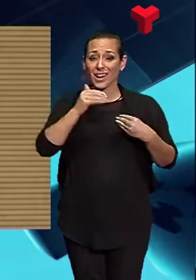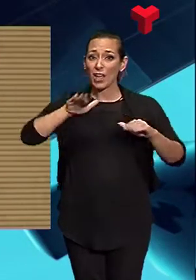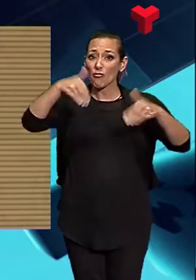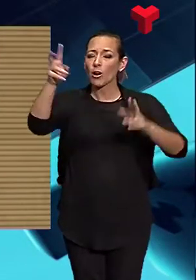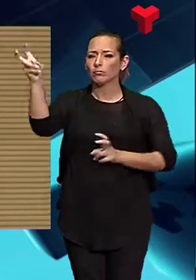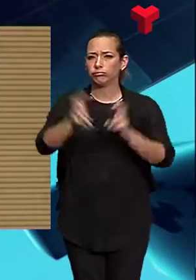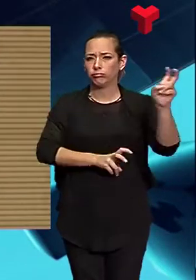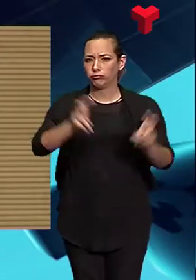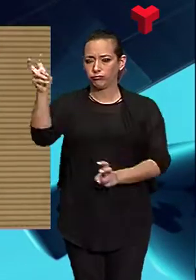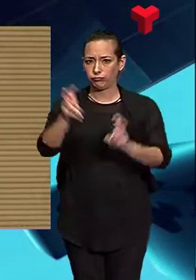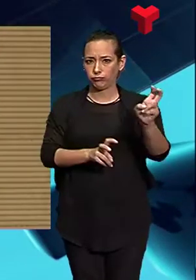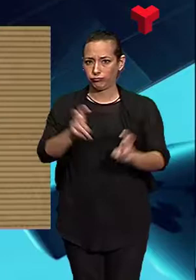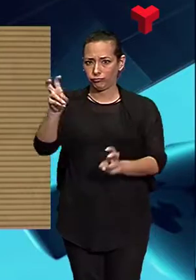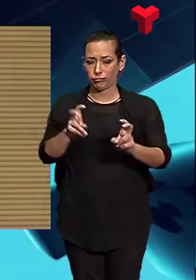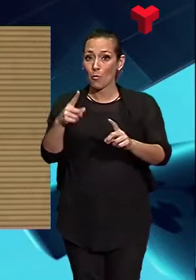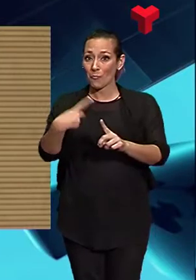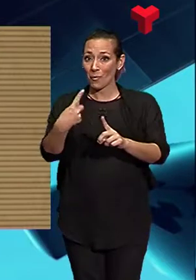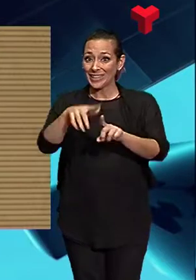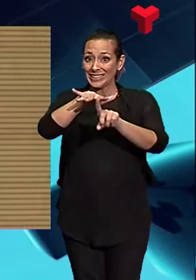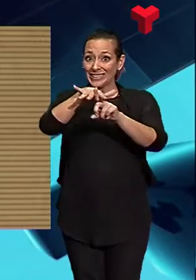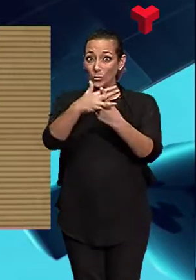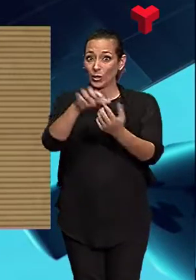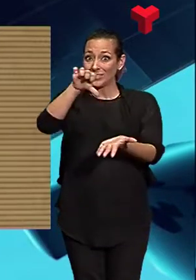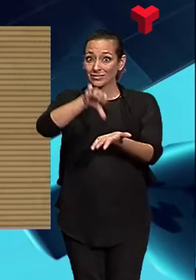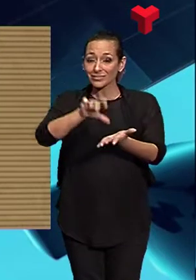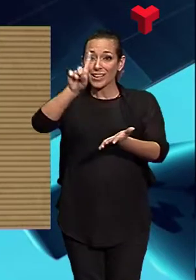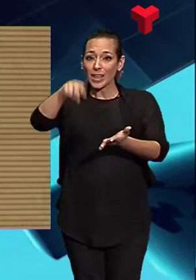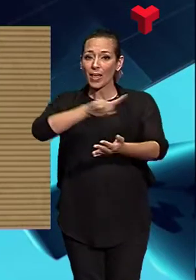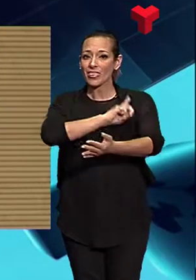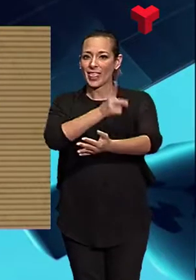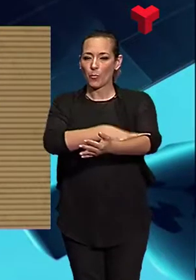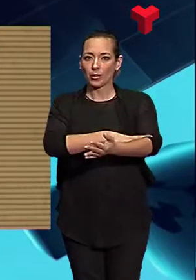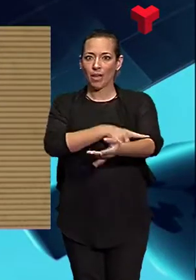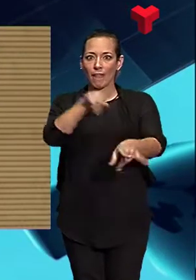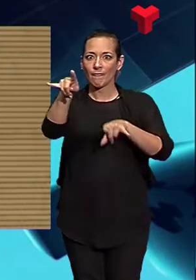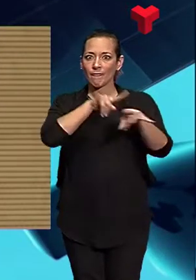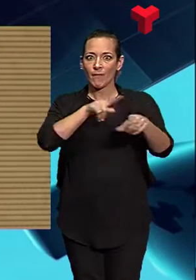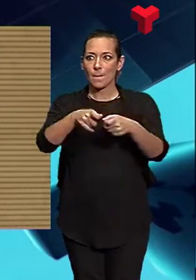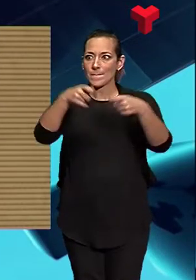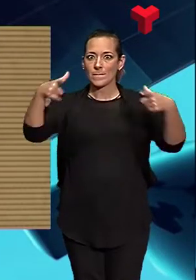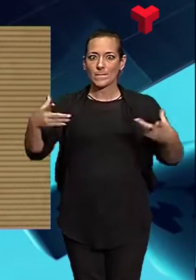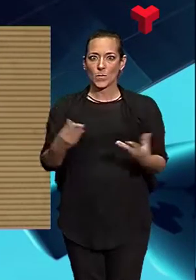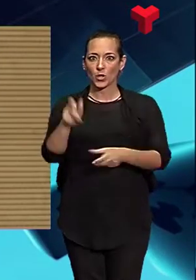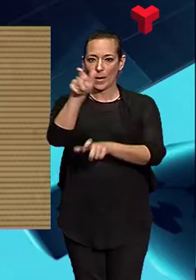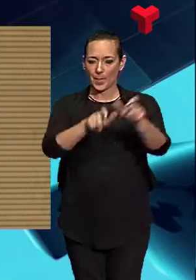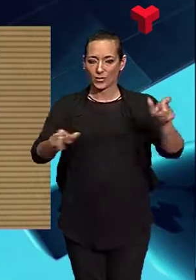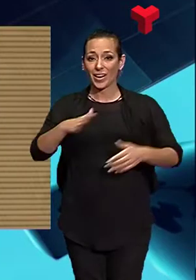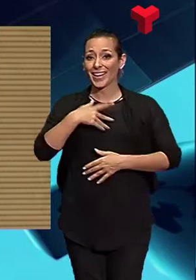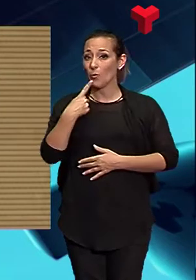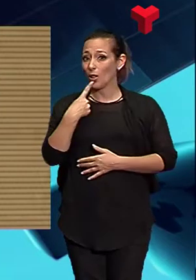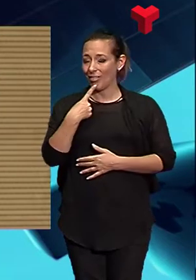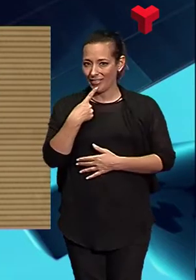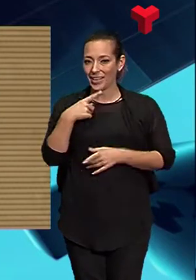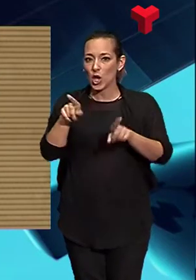esdeveniments no només esportius, sinó també de ciutat, que atrau més gent i és, per tant, també un element clar de projeció de